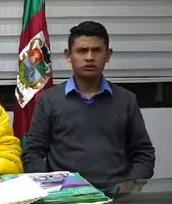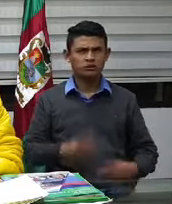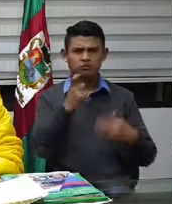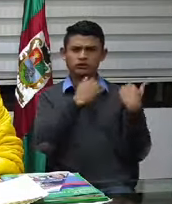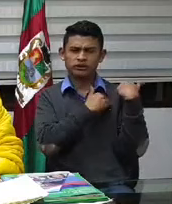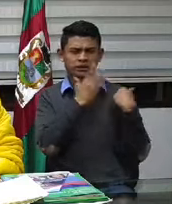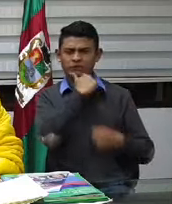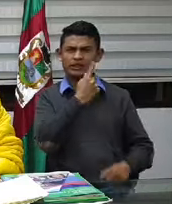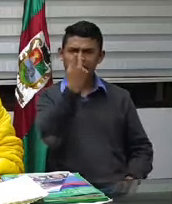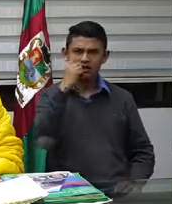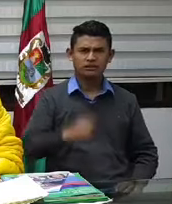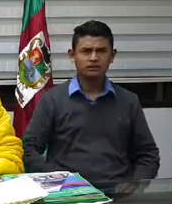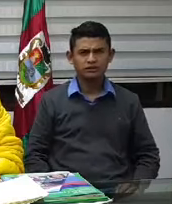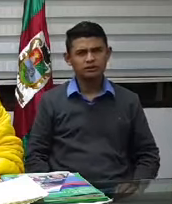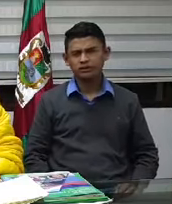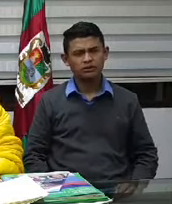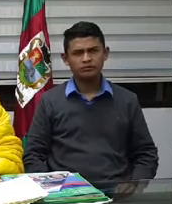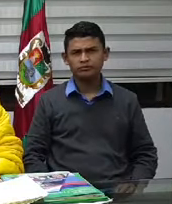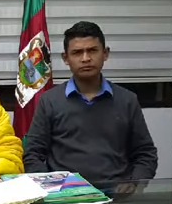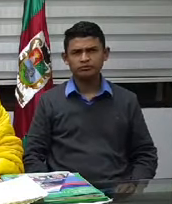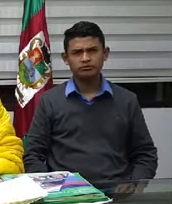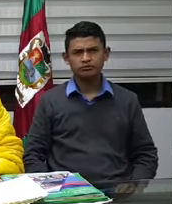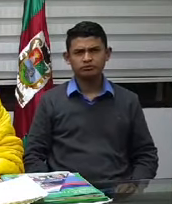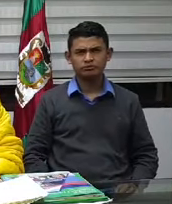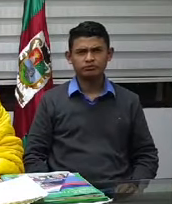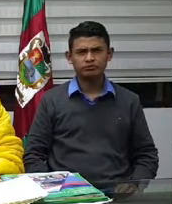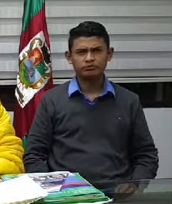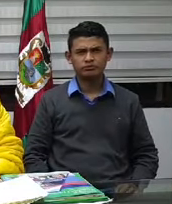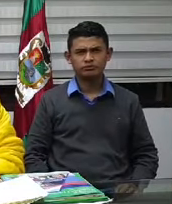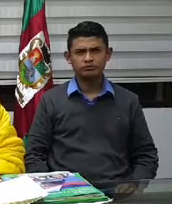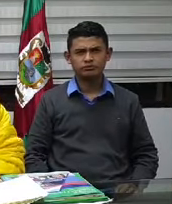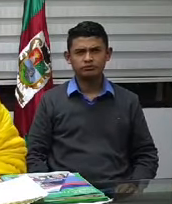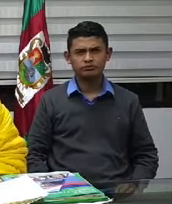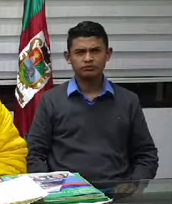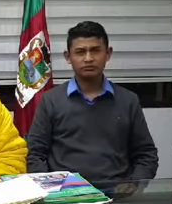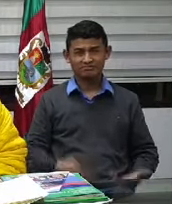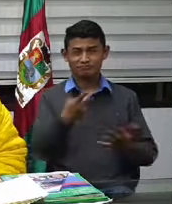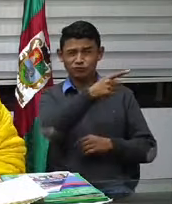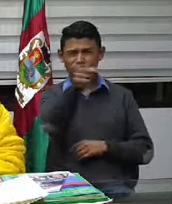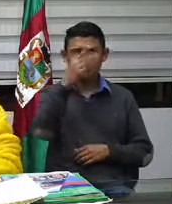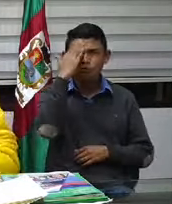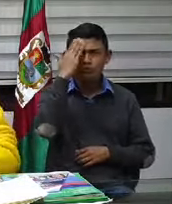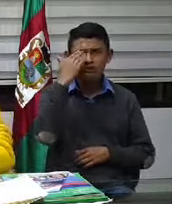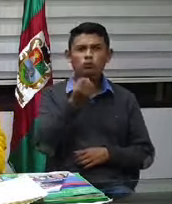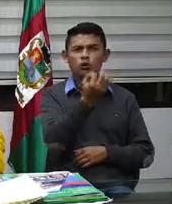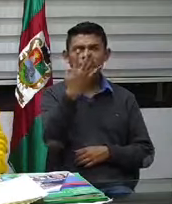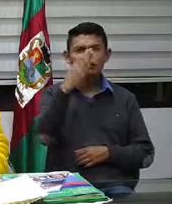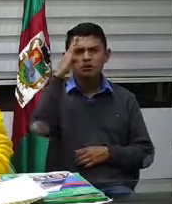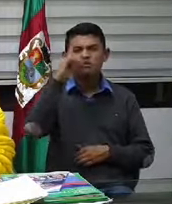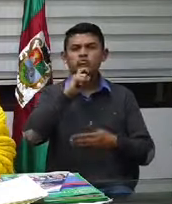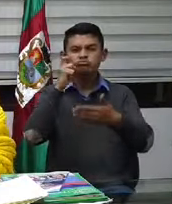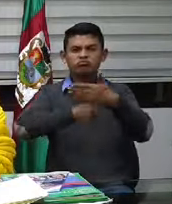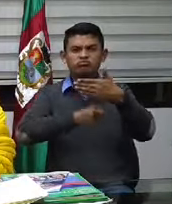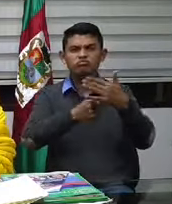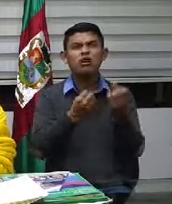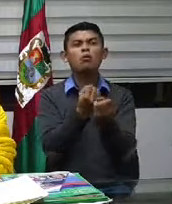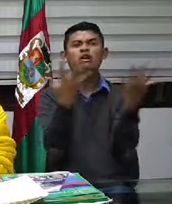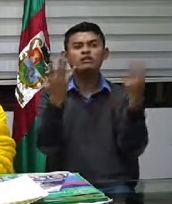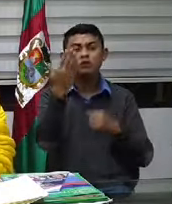¿Por qué le quiero compartir los datos? ¿Saben cuántos comparendos llevamos del 20 de marzo al 12 de abril?